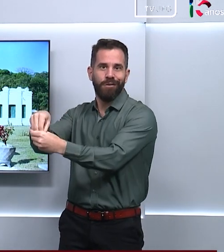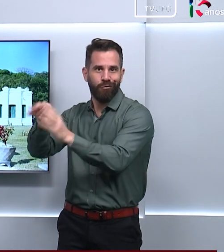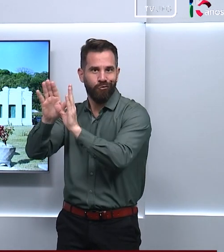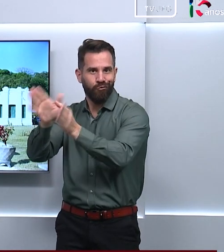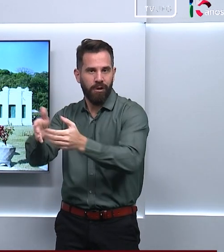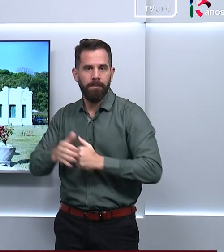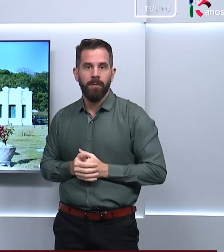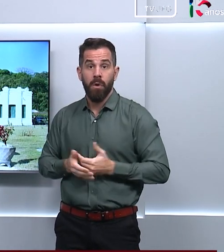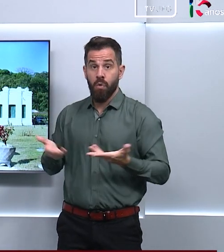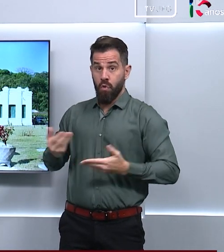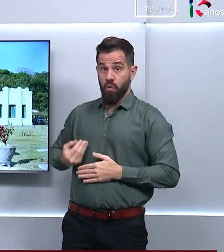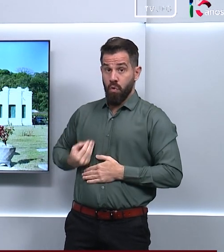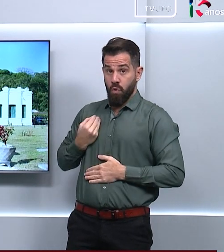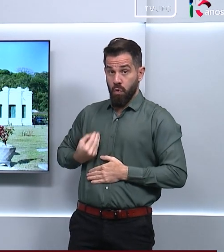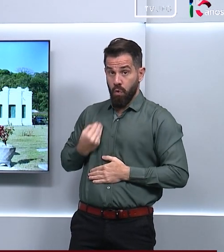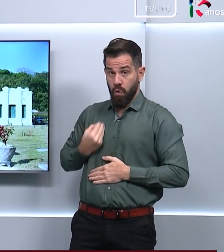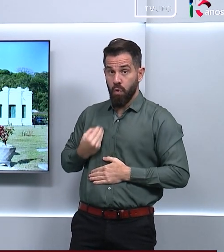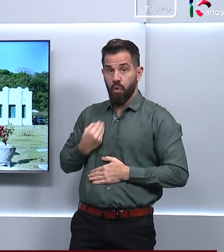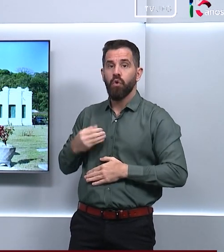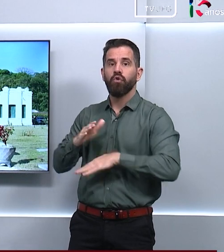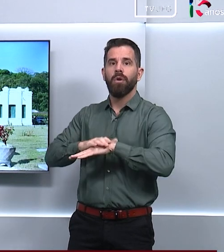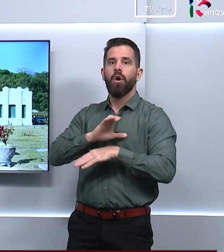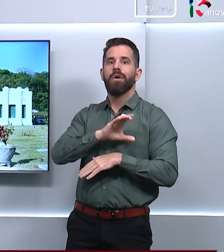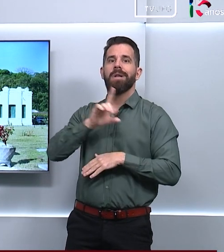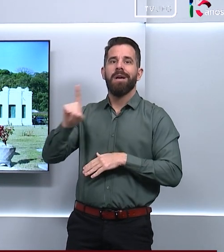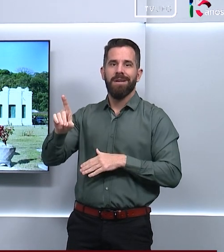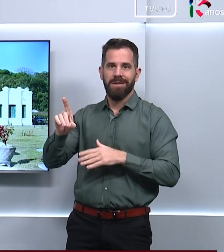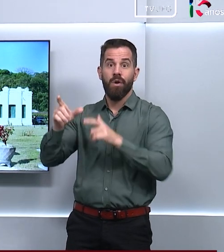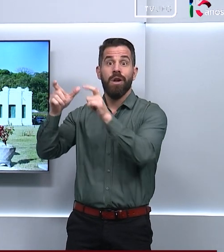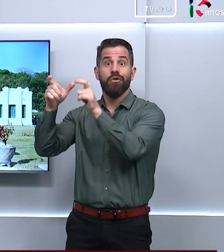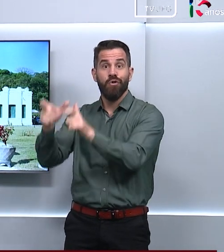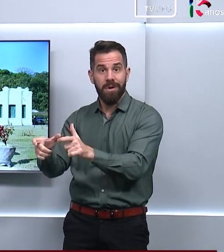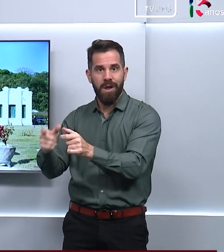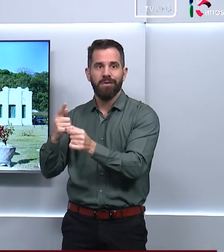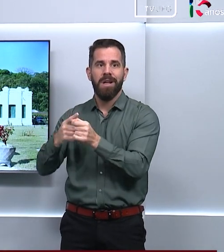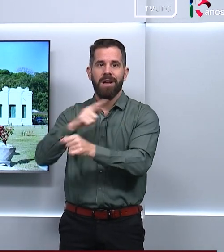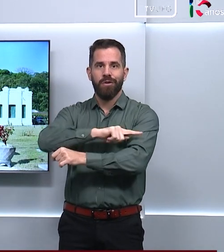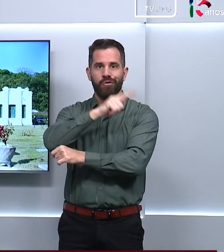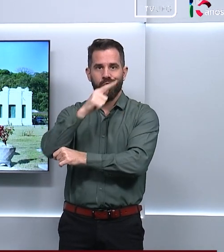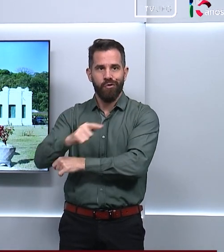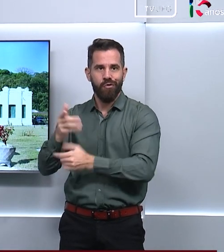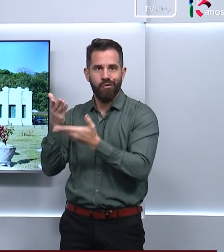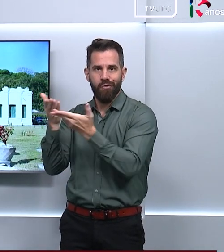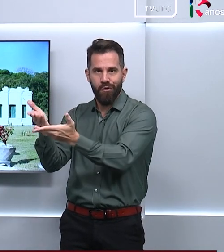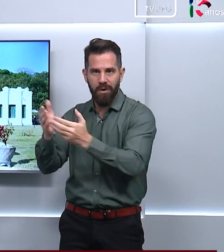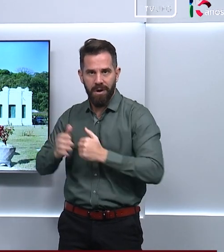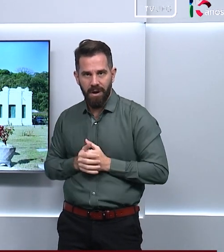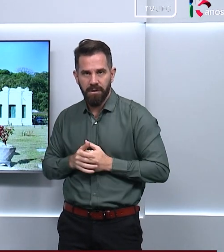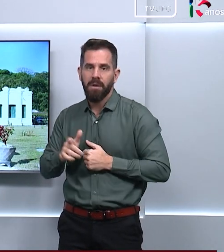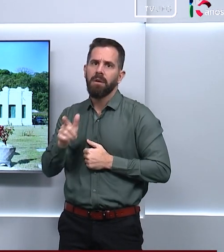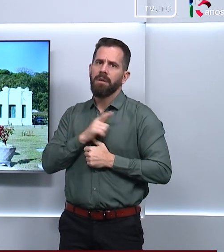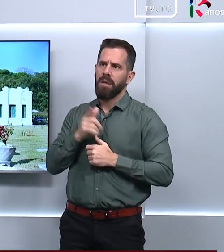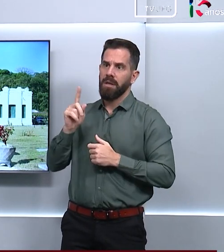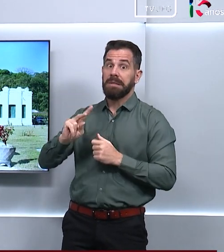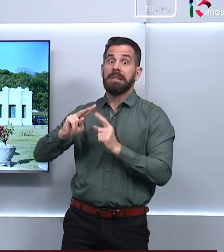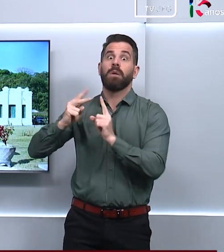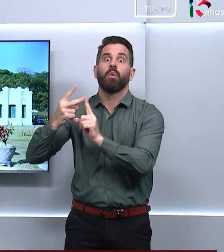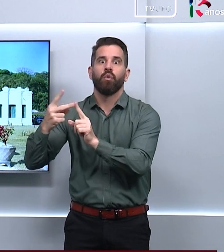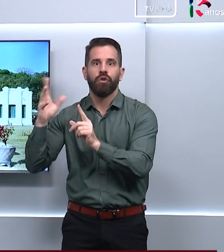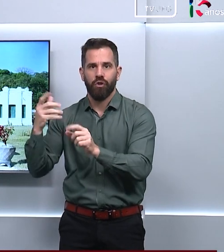a Coordenação Regional de Educação da cidade de Goiás. Essa é a segunda vez que o espaço é reformado desde 2019.